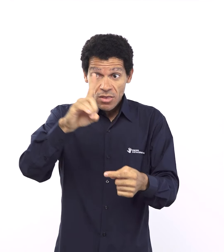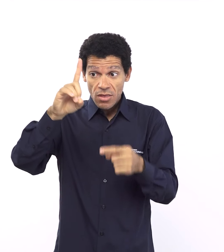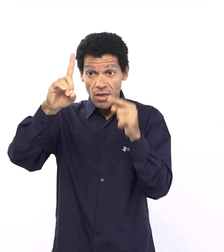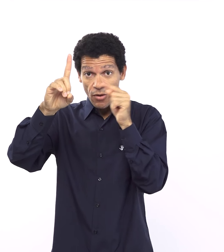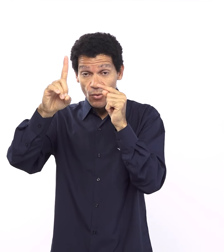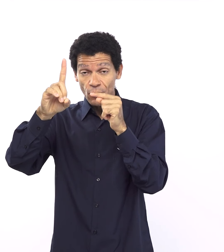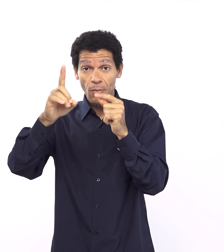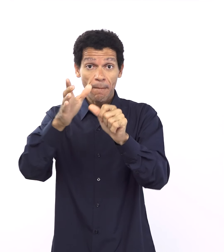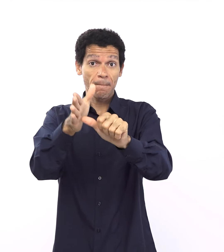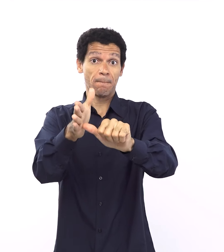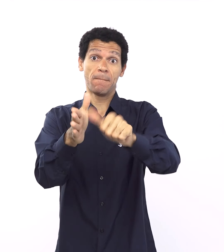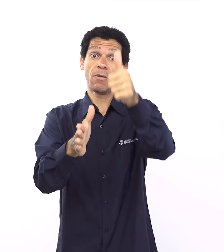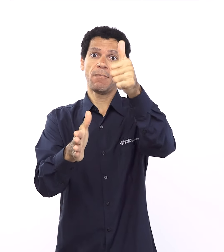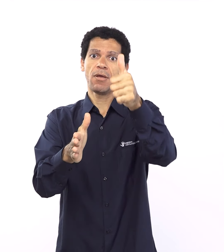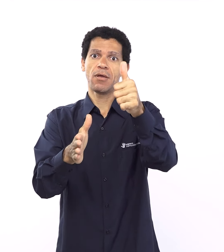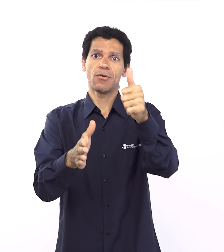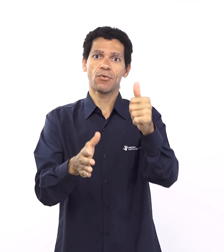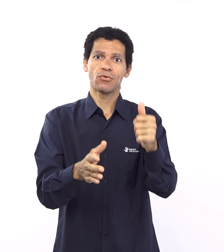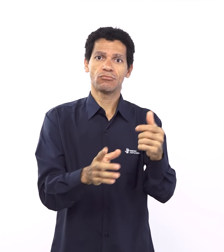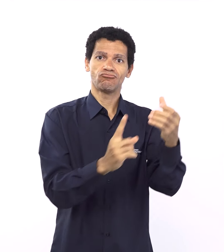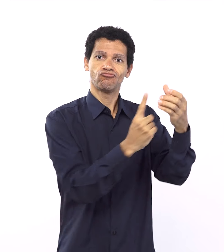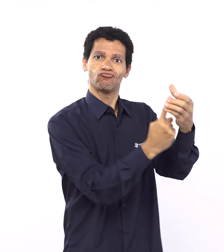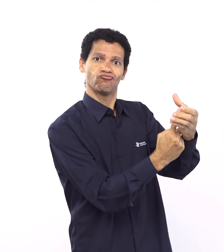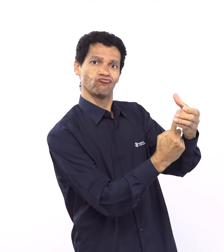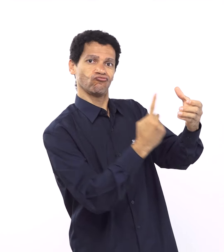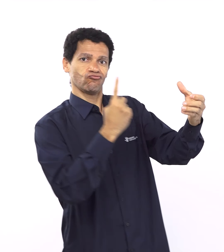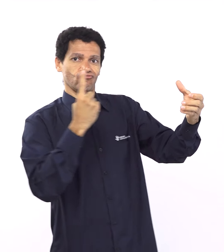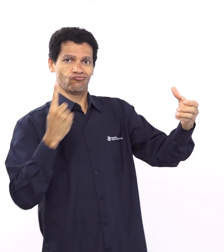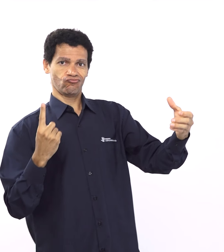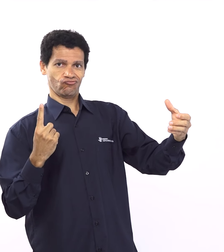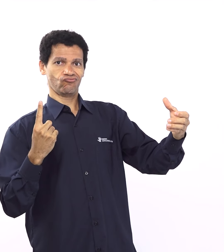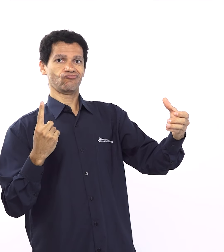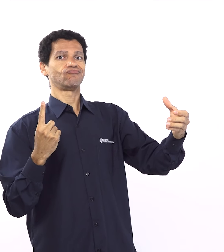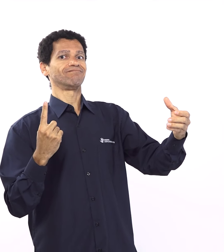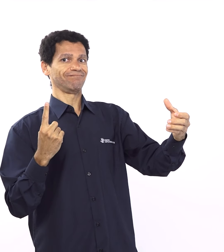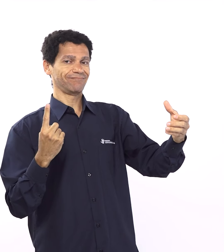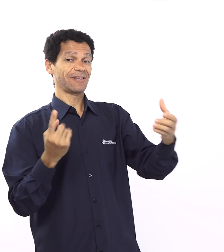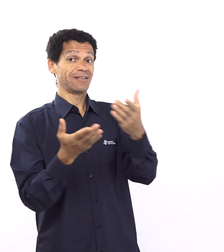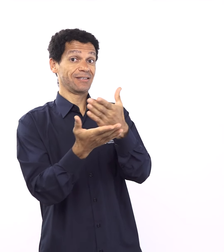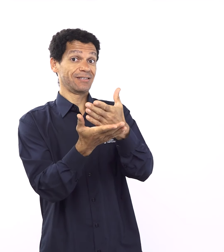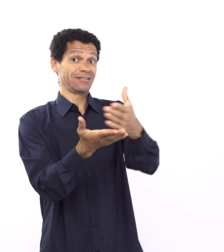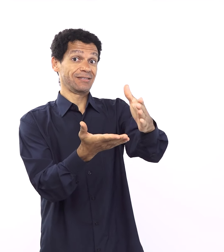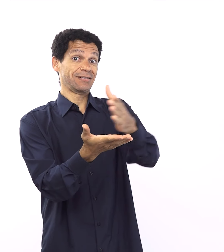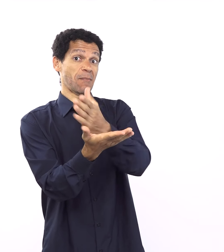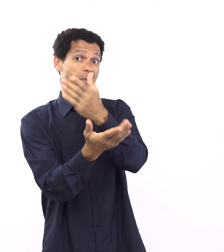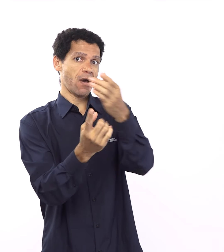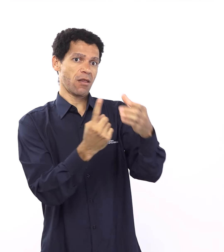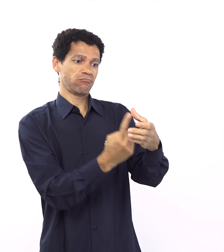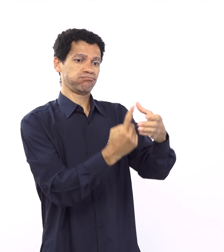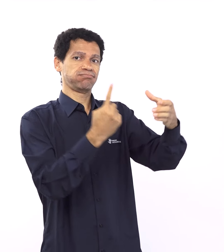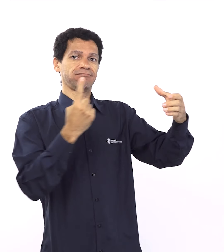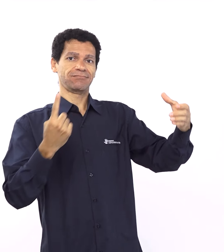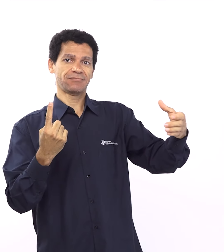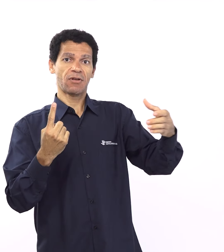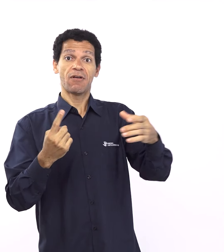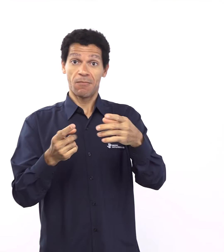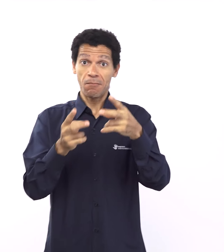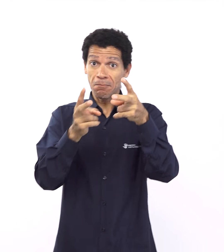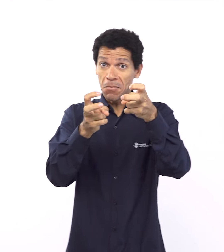águas de baixo, Ele separa a luz das trevas, Ele separa a porção seca da porção molhada, mas no final da semana, tudo isso fez